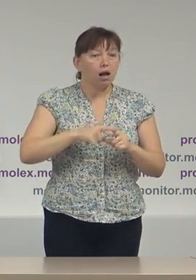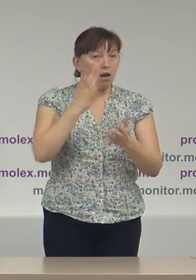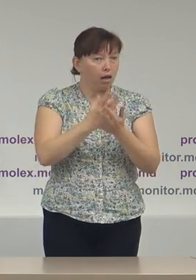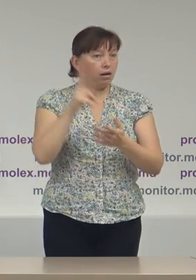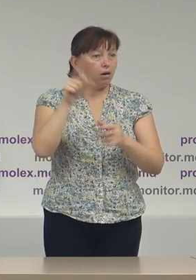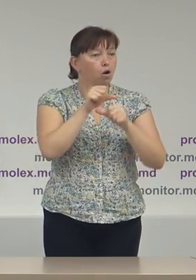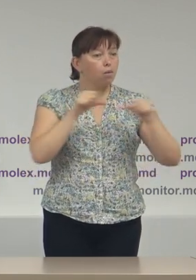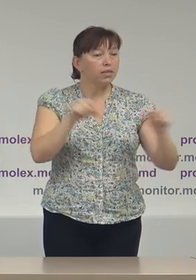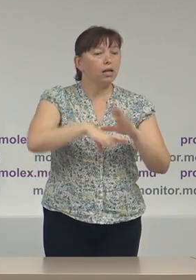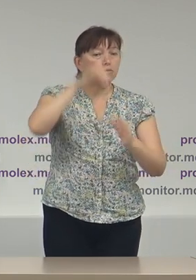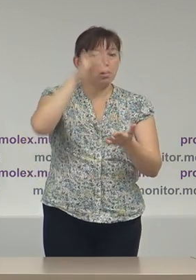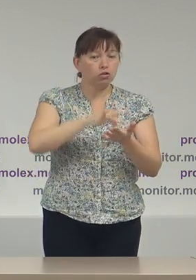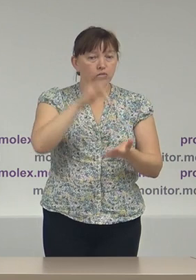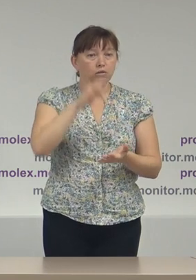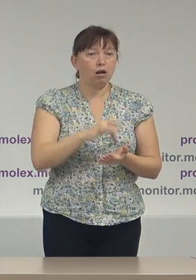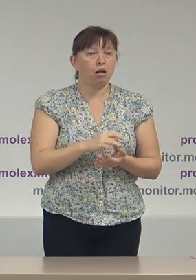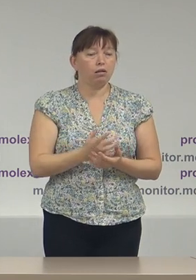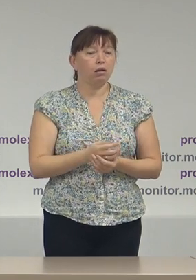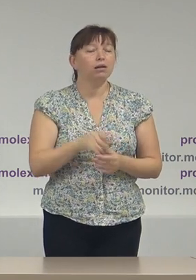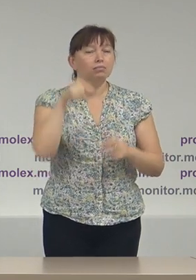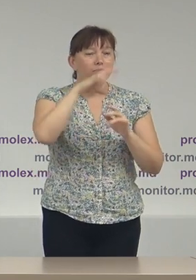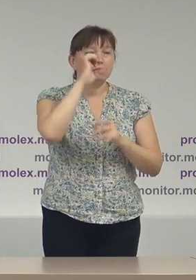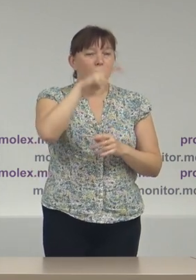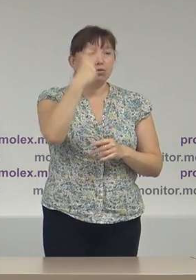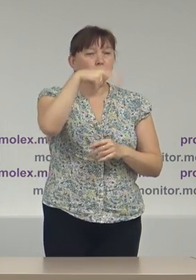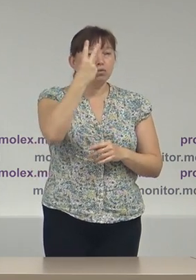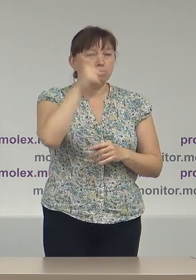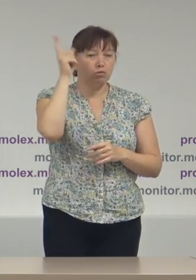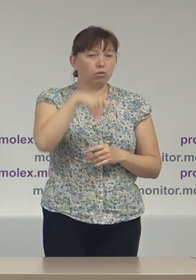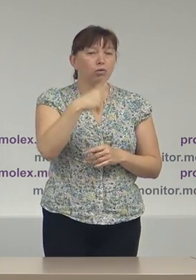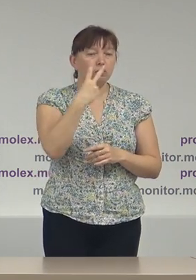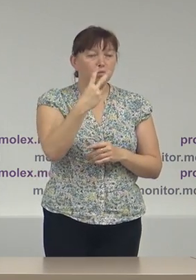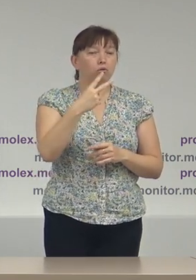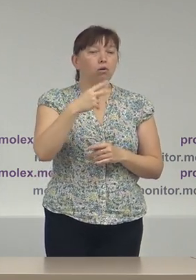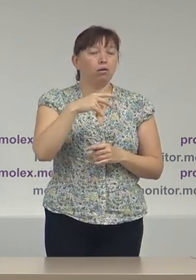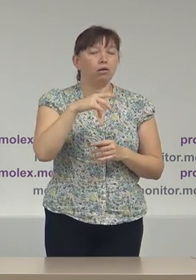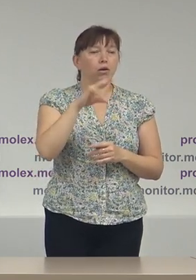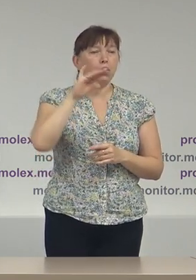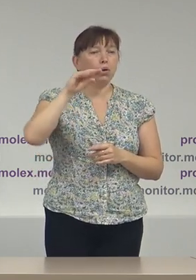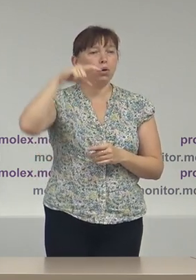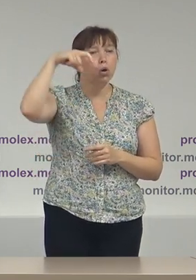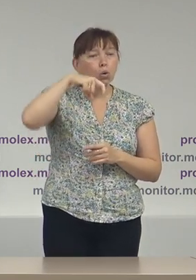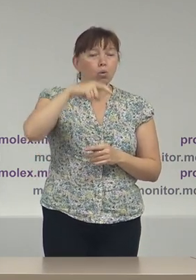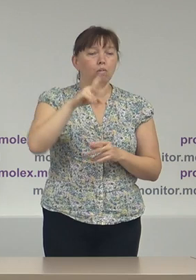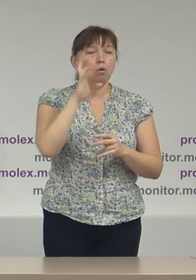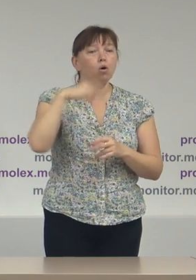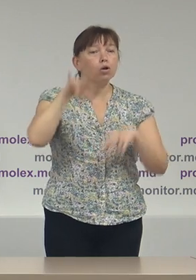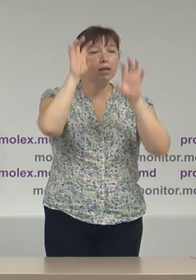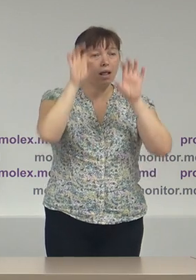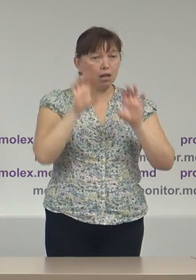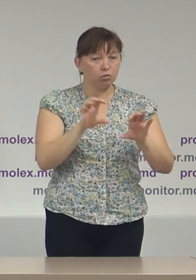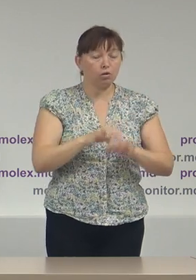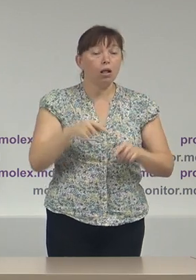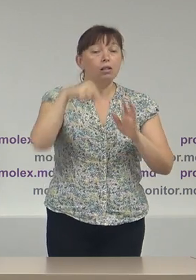are Comisie Electorală Centrală în virtute articolului 22 al netul litera Q din codul electoral, prin care